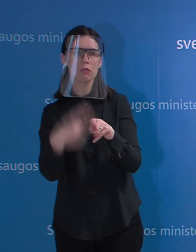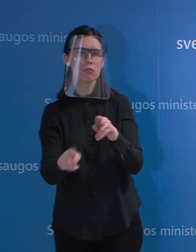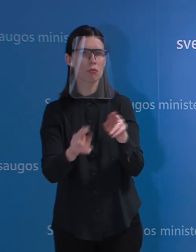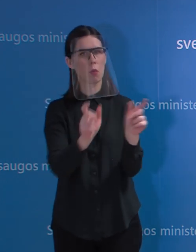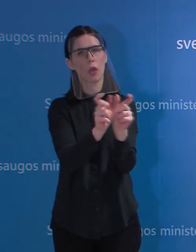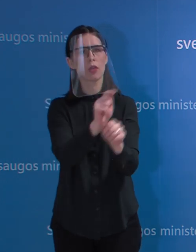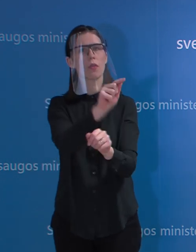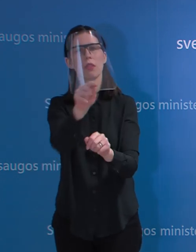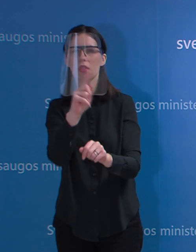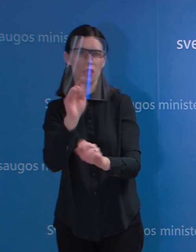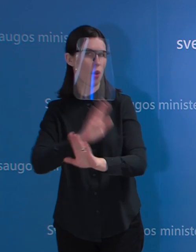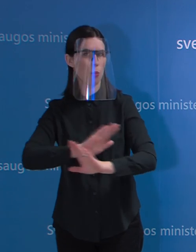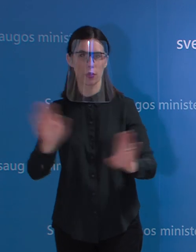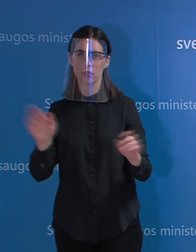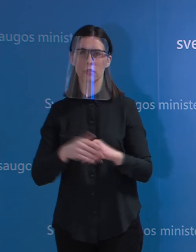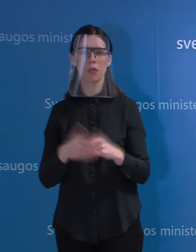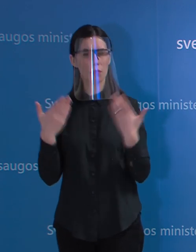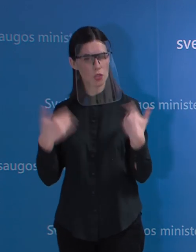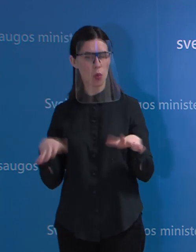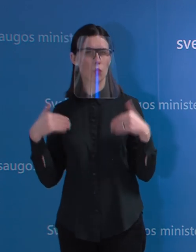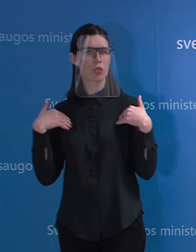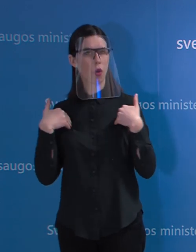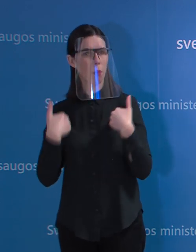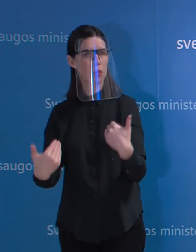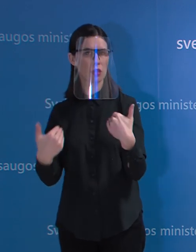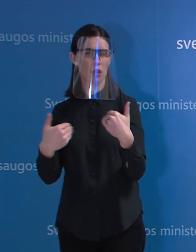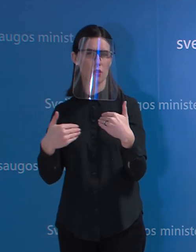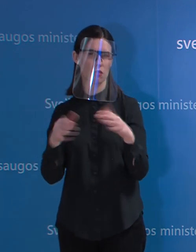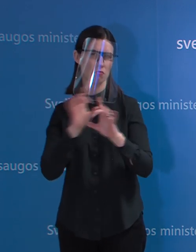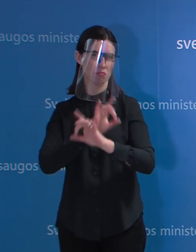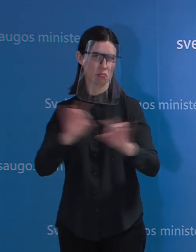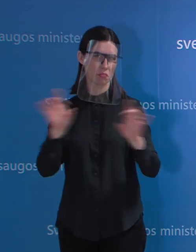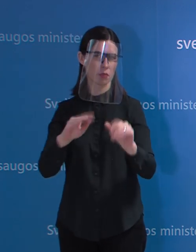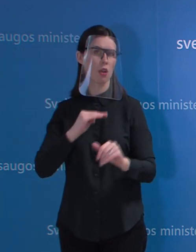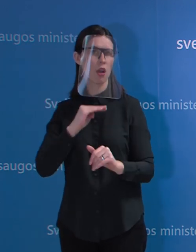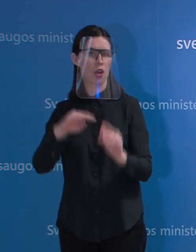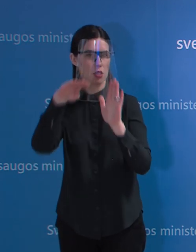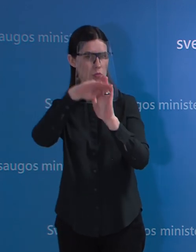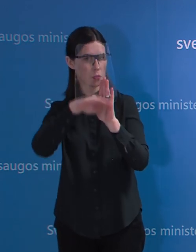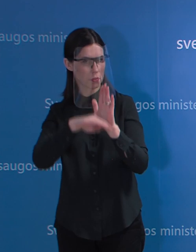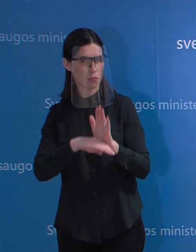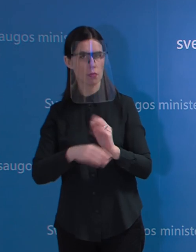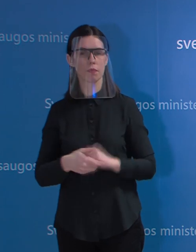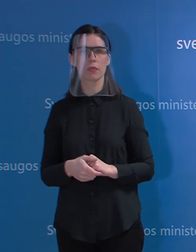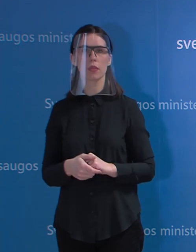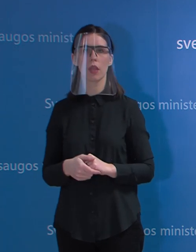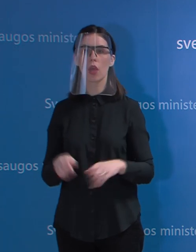manau, kad rekomendacija yra pakankamai aiški, tai yra parduoti vieną